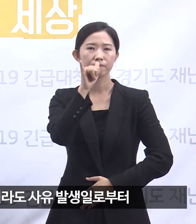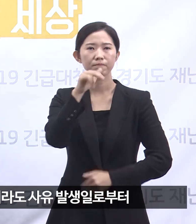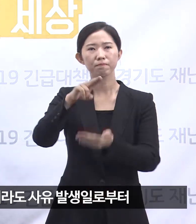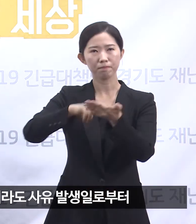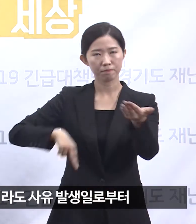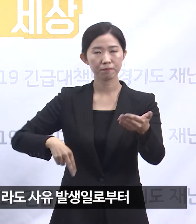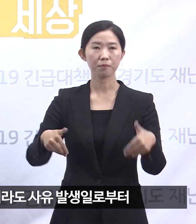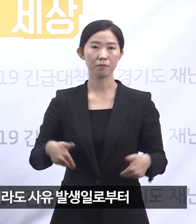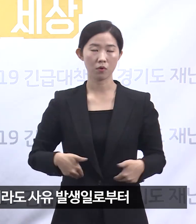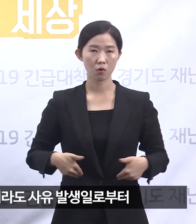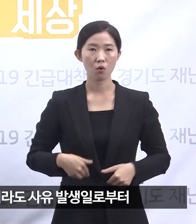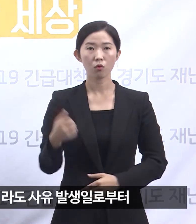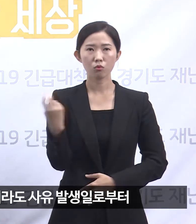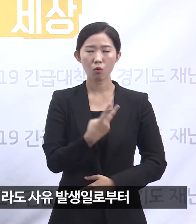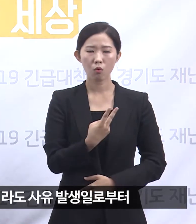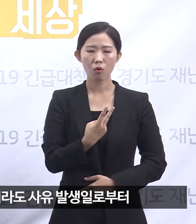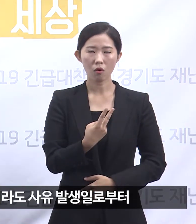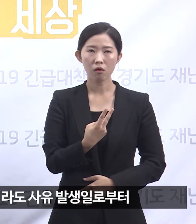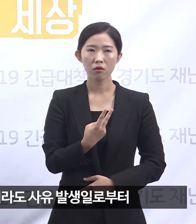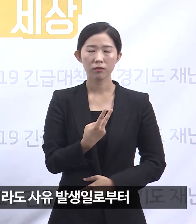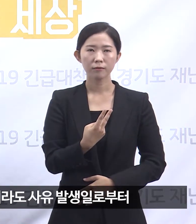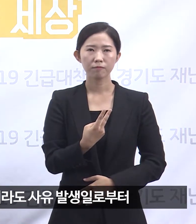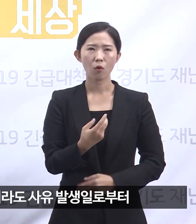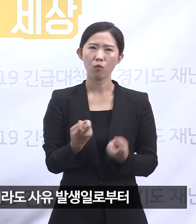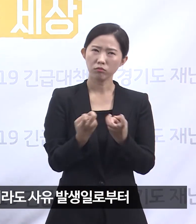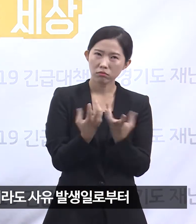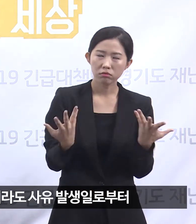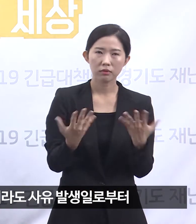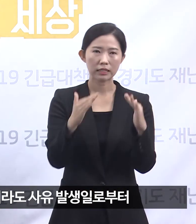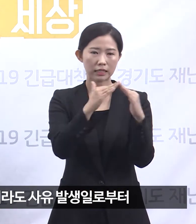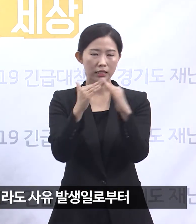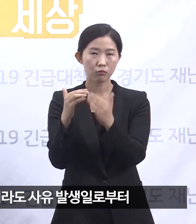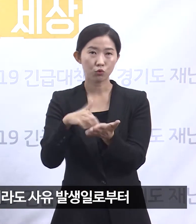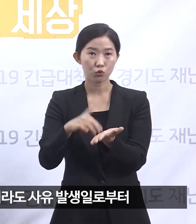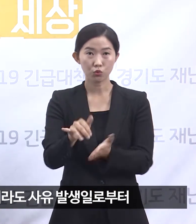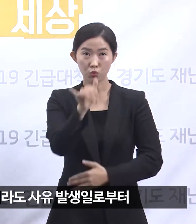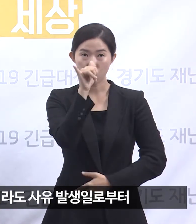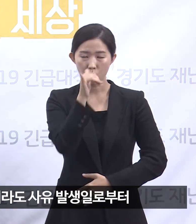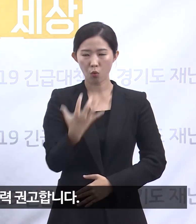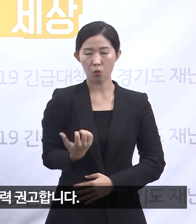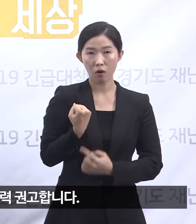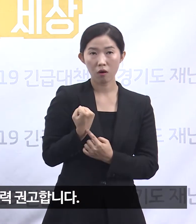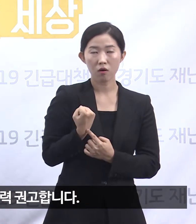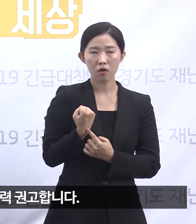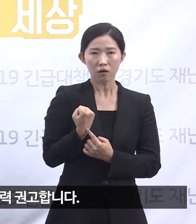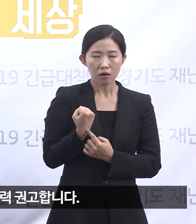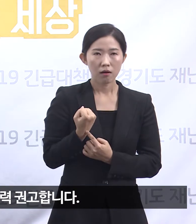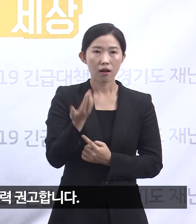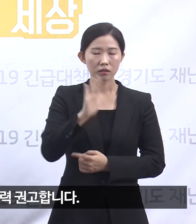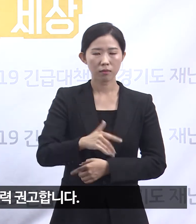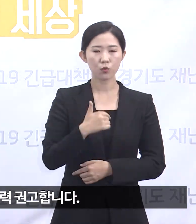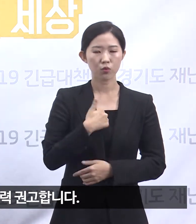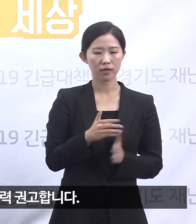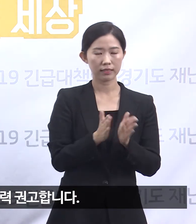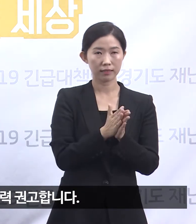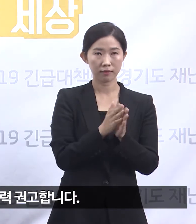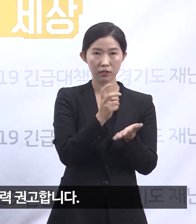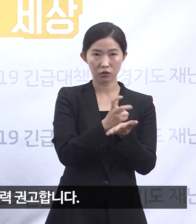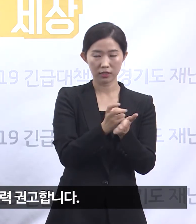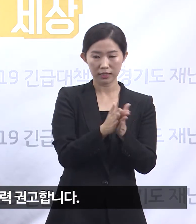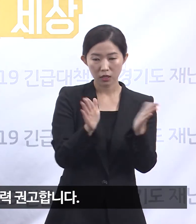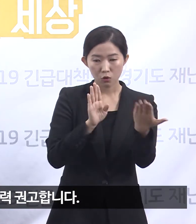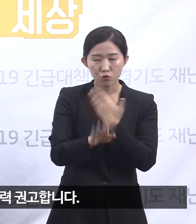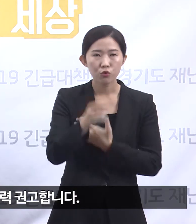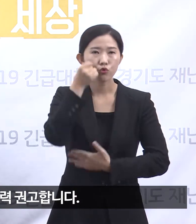부득이한 사유로 다주택을 보유하게 되더라도 사유 발생일로부터 6개월 내에 해소할 것을